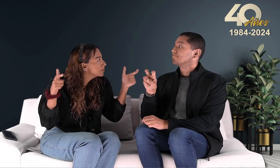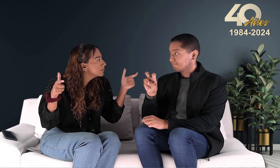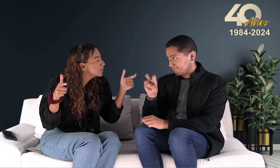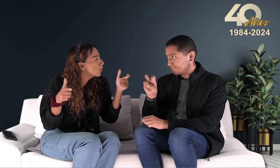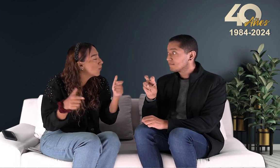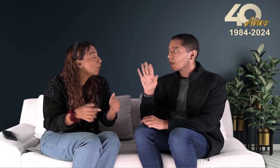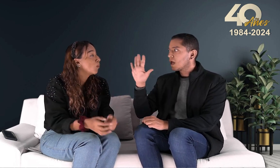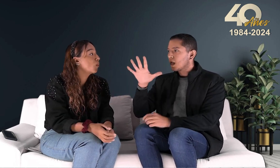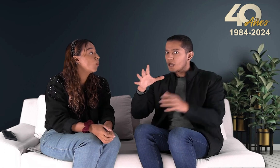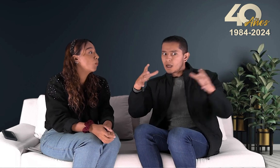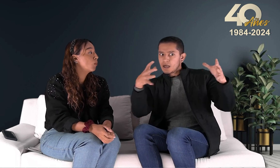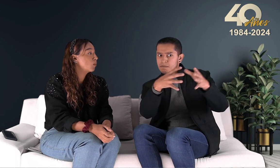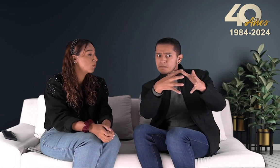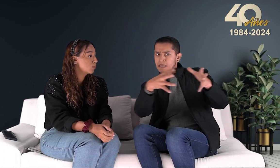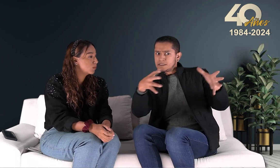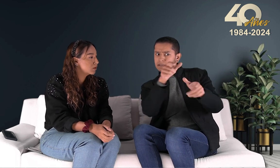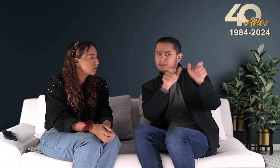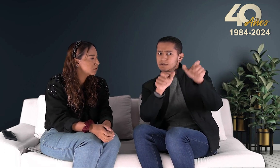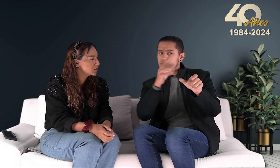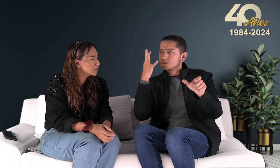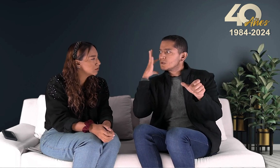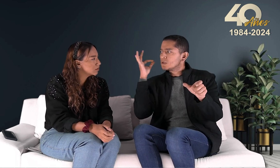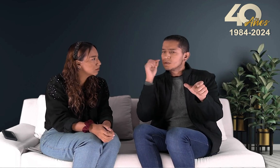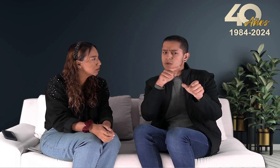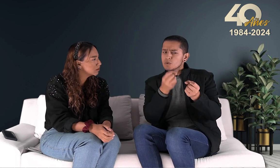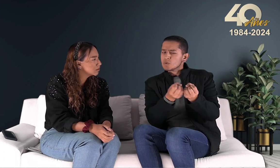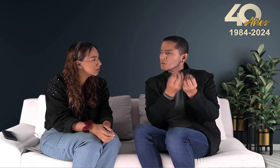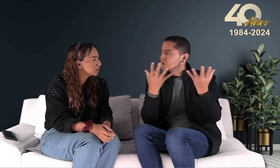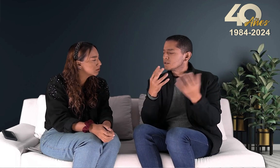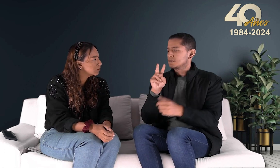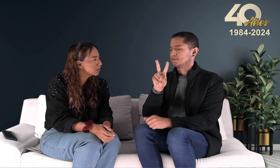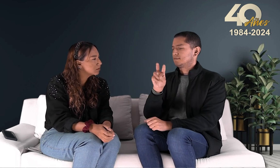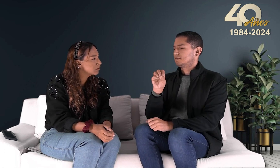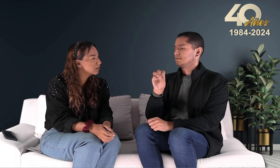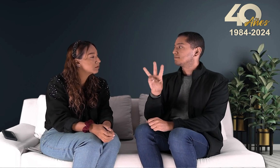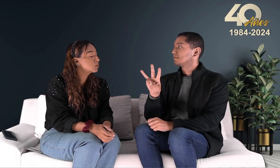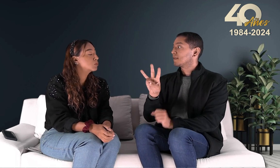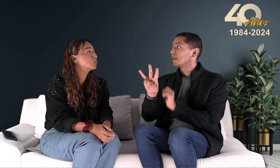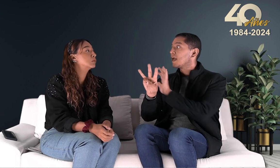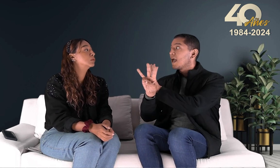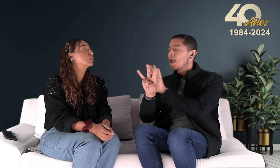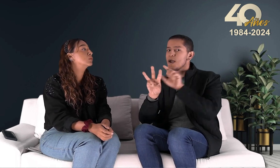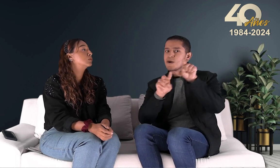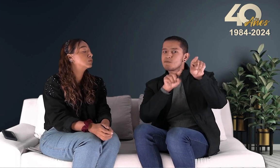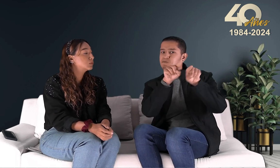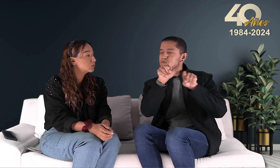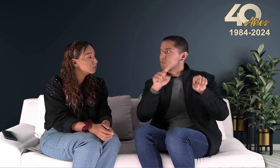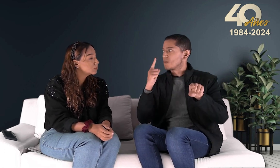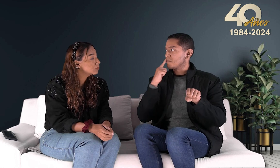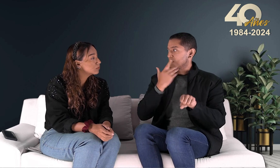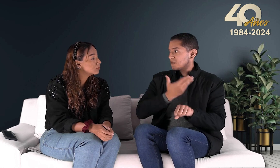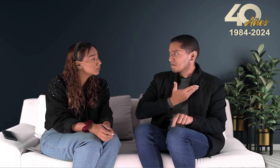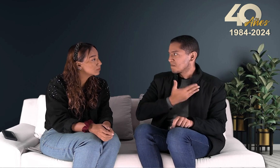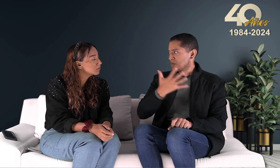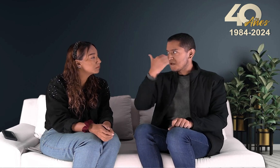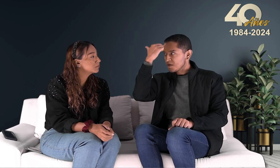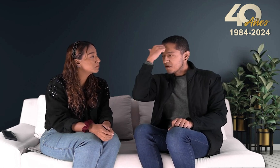¡Bastantes! El grupo de oyentes era mayor 203 personas oyentes entre padres y madres de